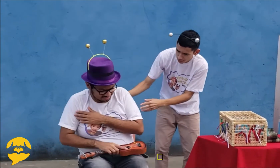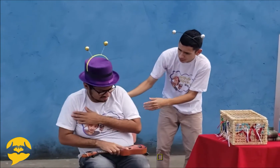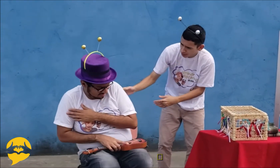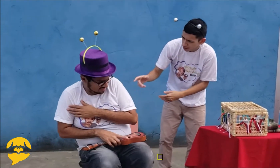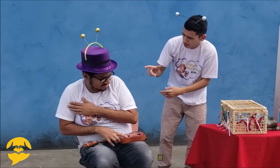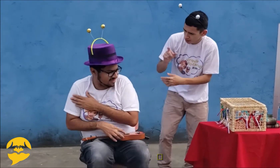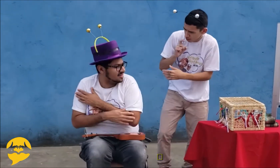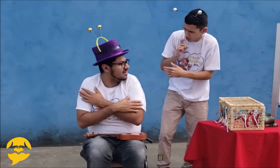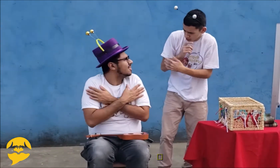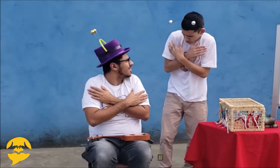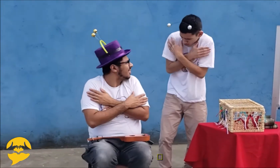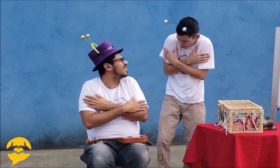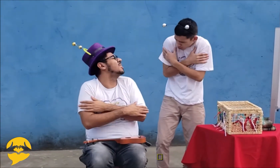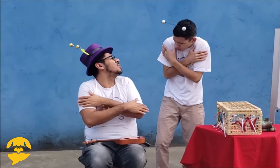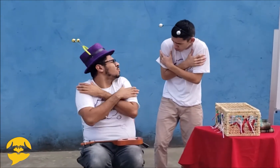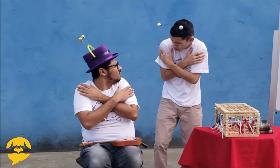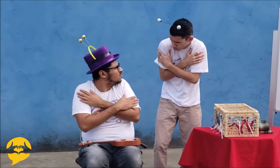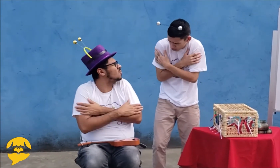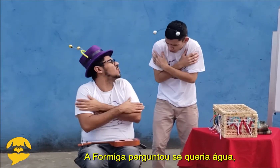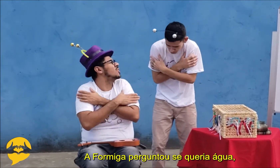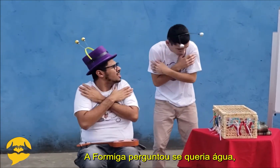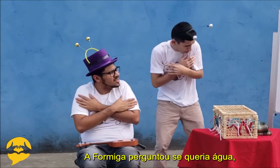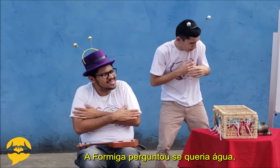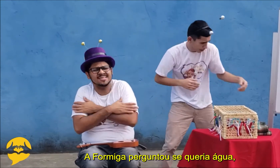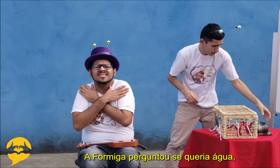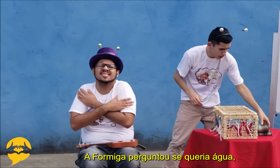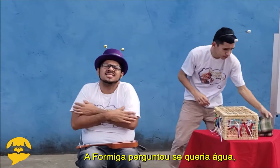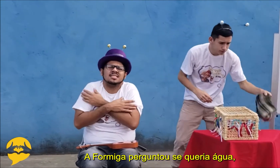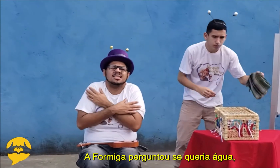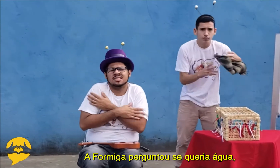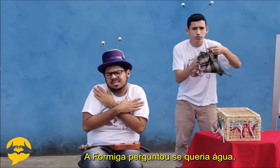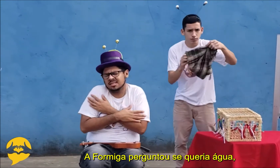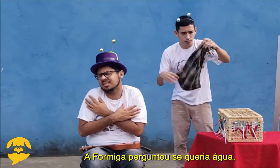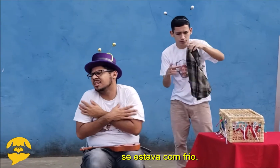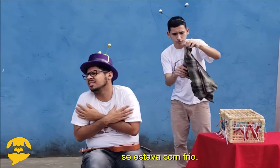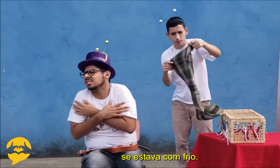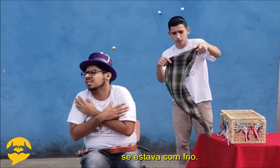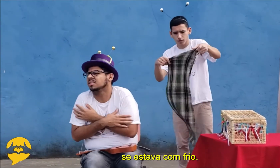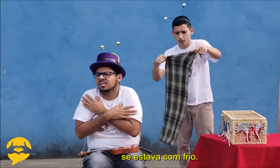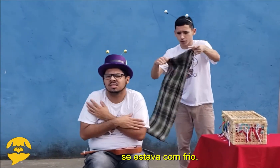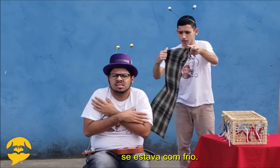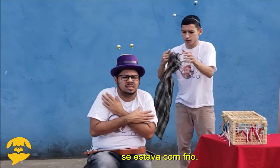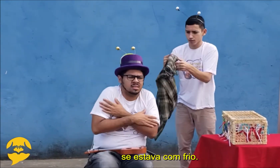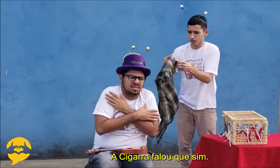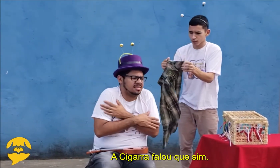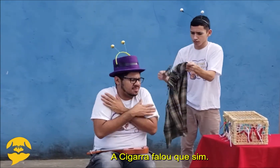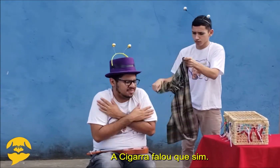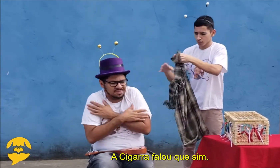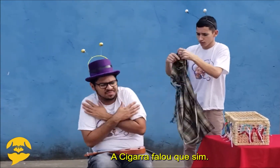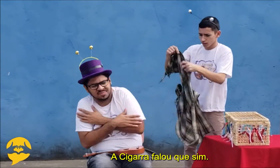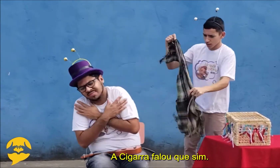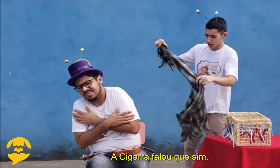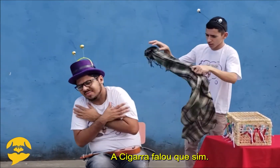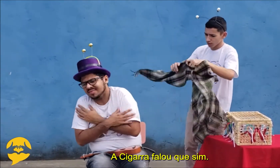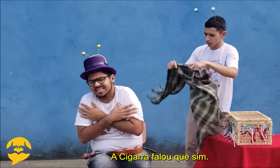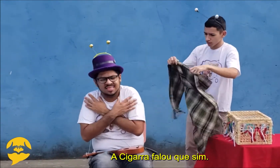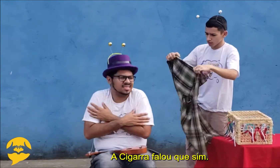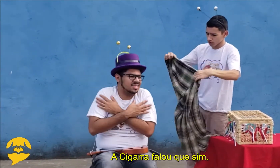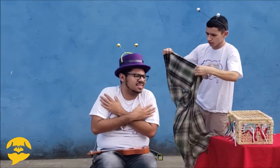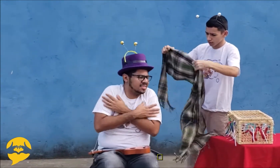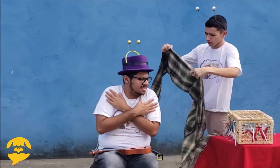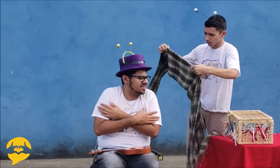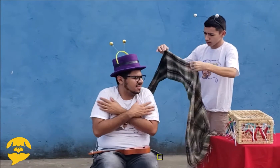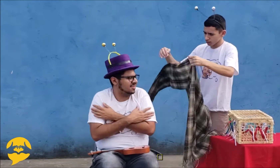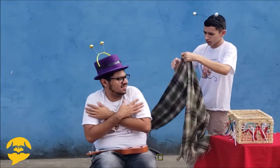Carlos senta-se e põe o violão no colo. A formiga perguntou se queria água, se estava com frio. E a cigarra falou que sim.